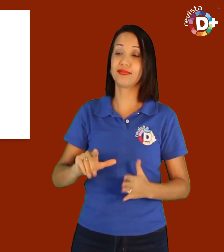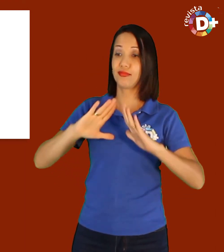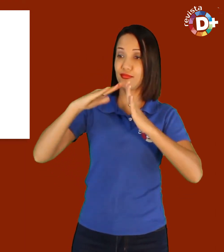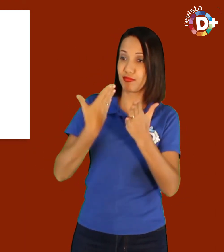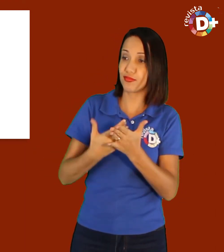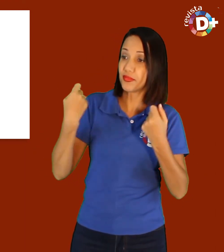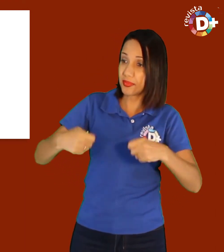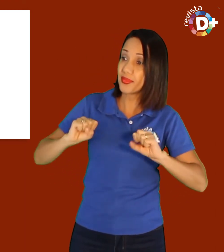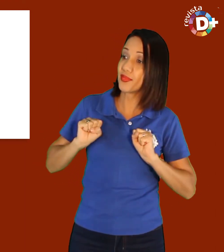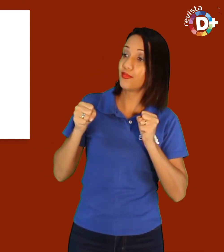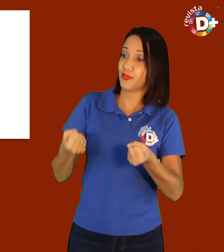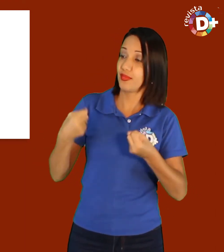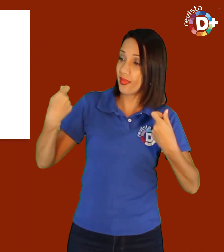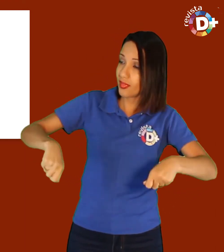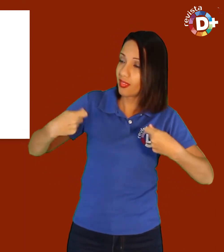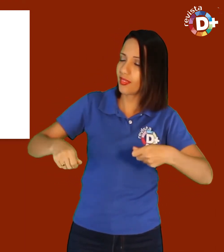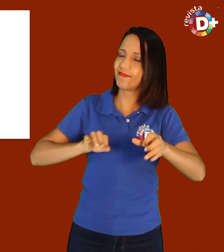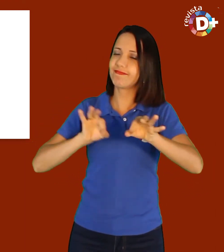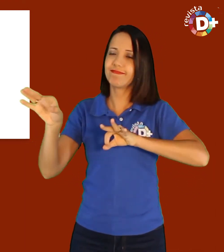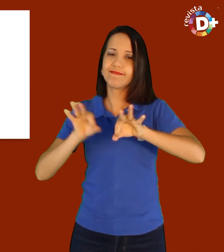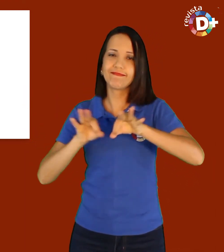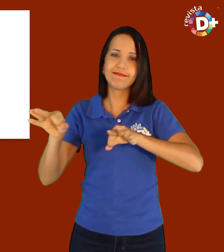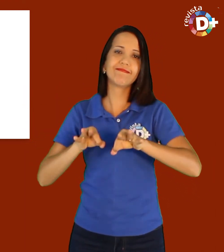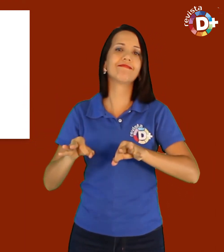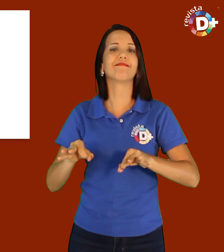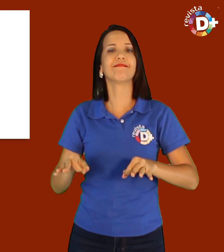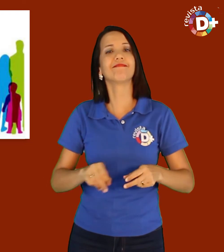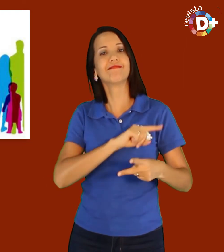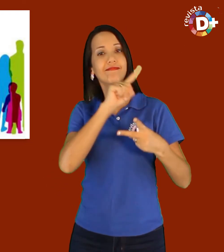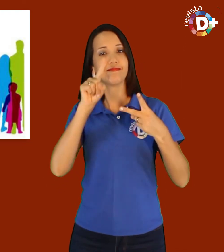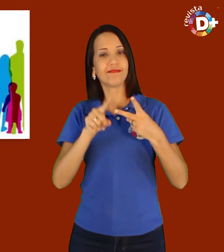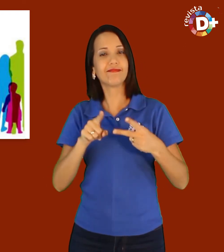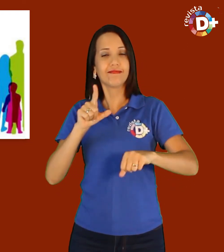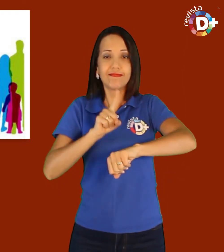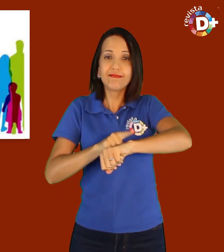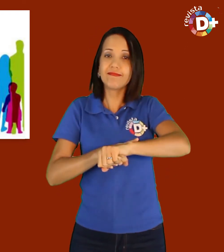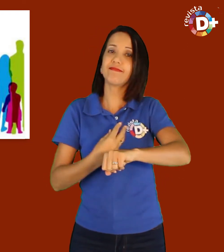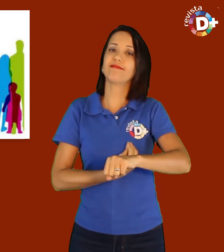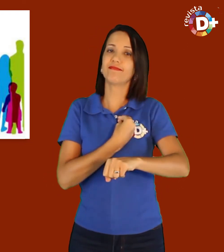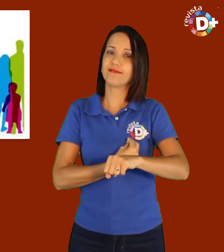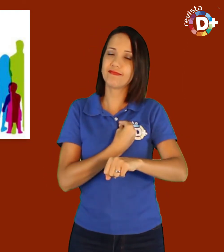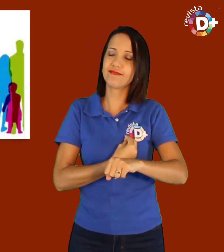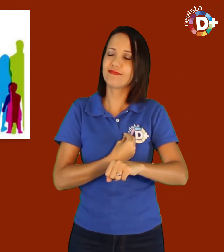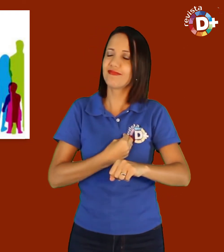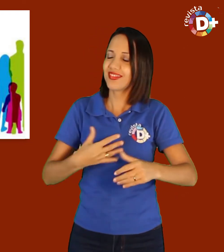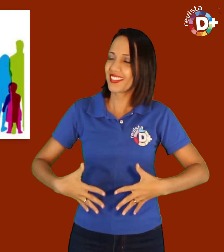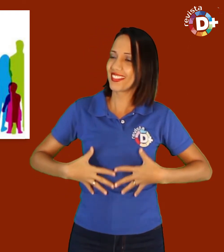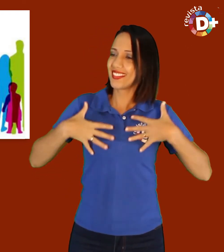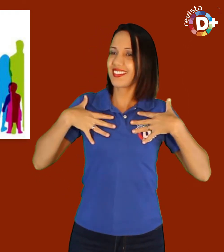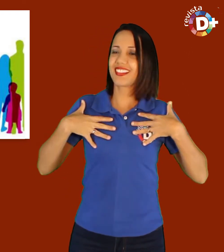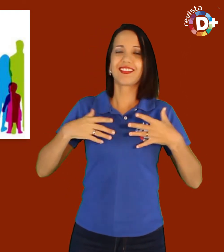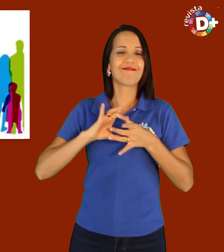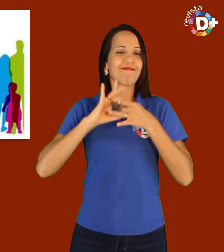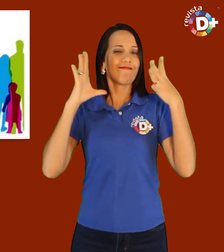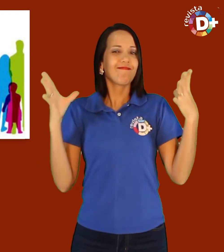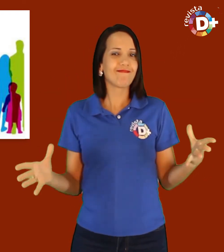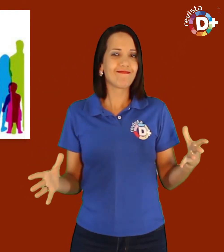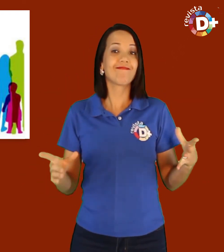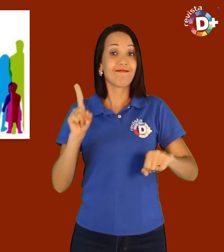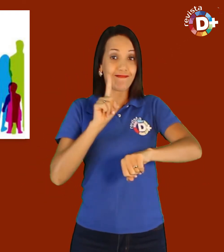comuns deve contar com reforço, se necessário. Ela será preparada para a segunda etapa de sua vida, onde, de fato, gozará